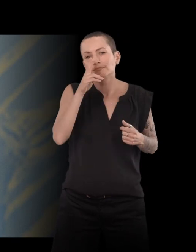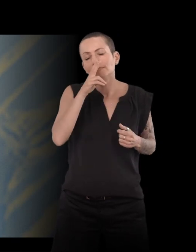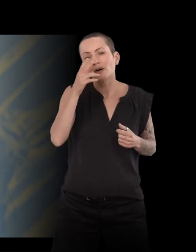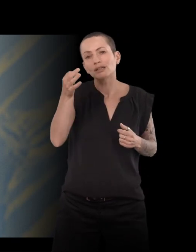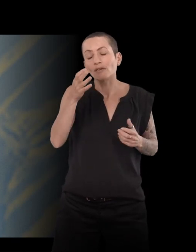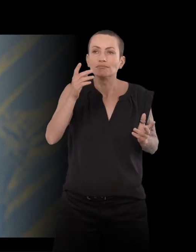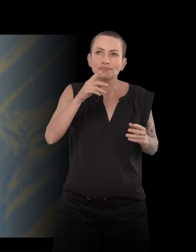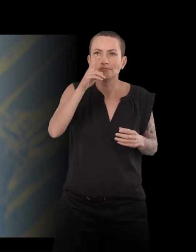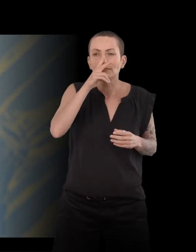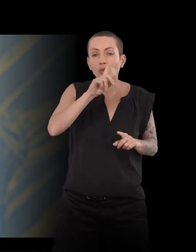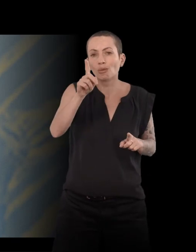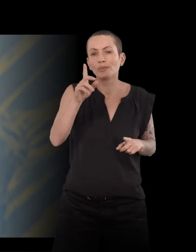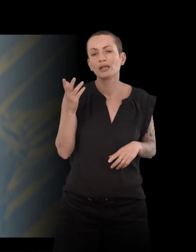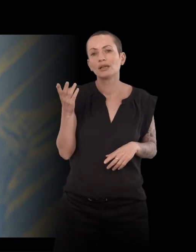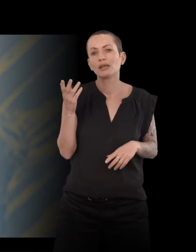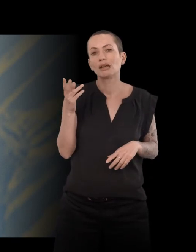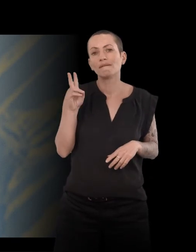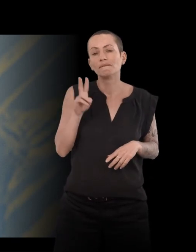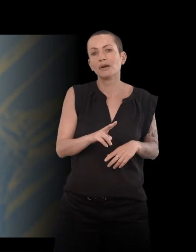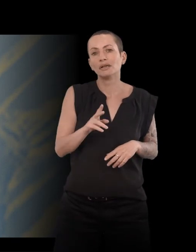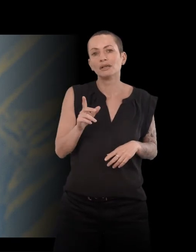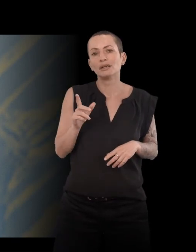On a fait une série sur les correspondances avec Dumayet.